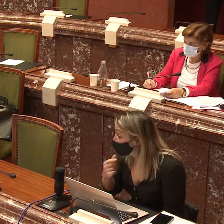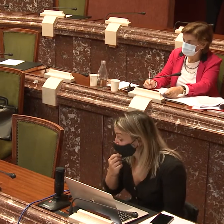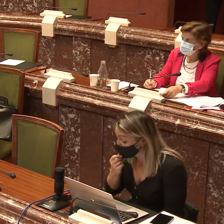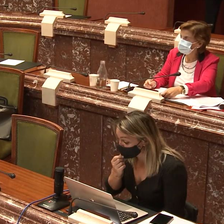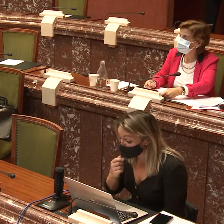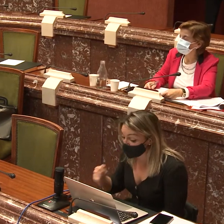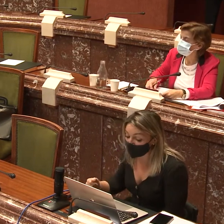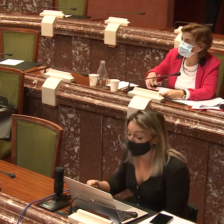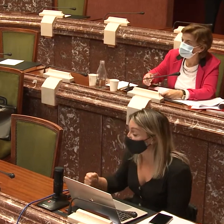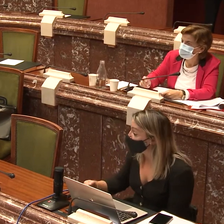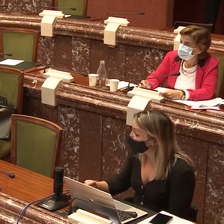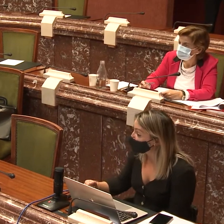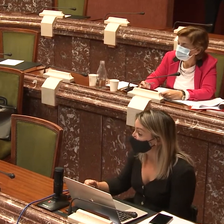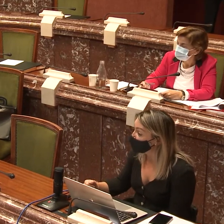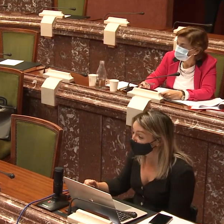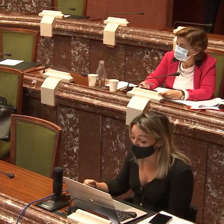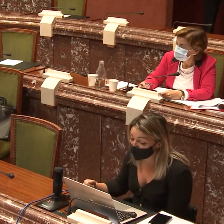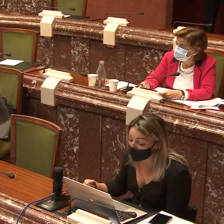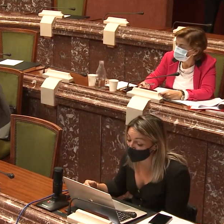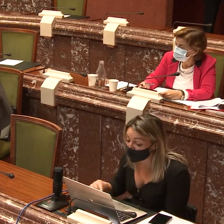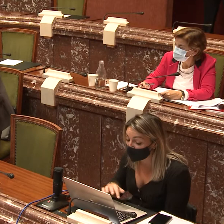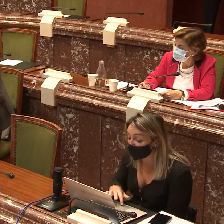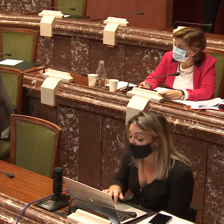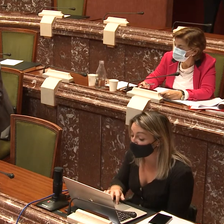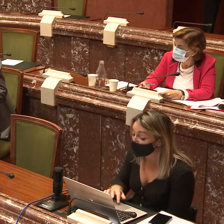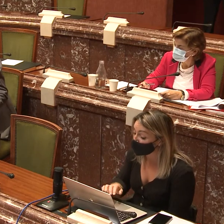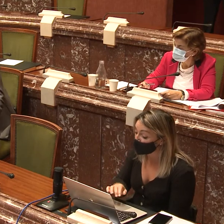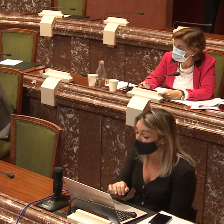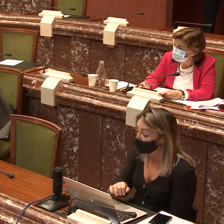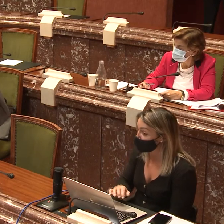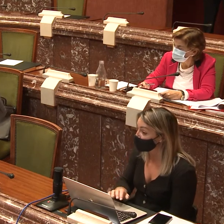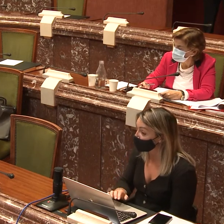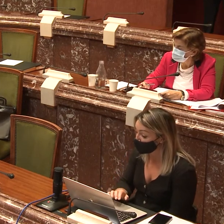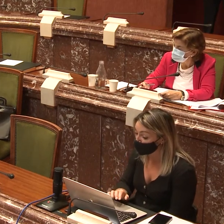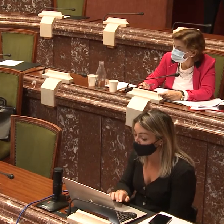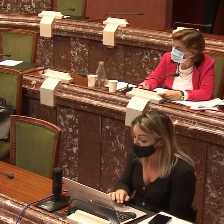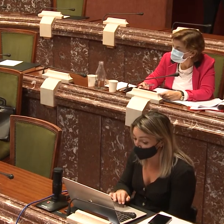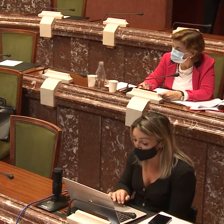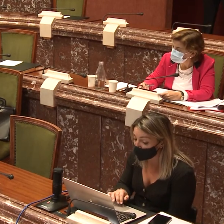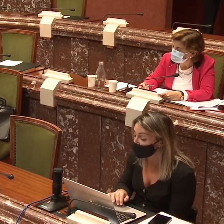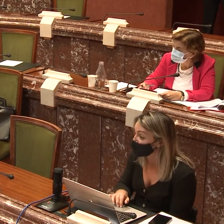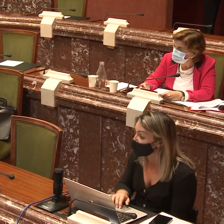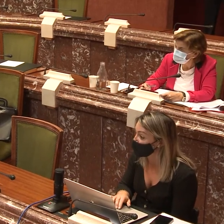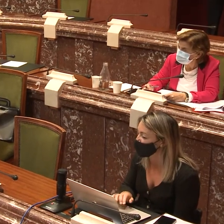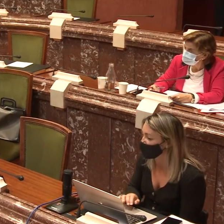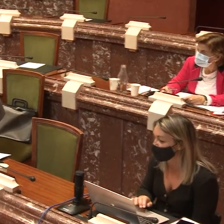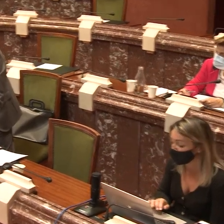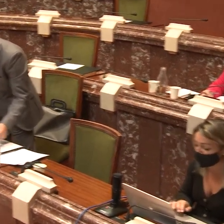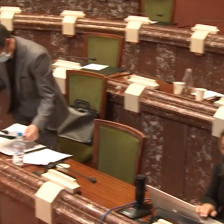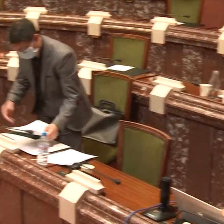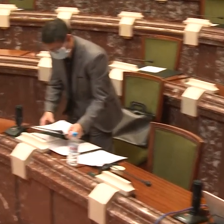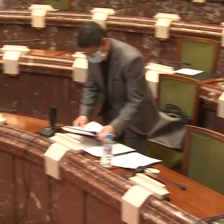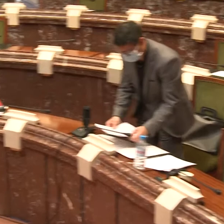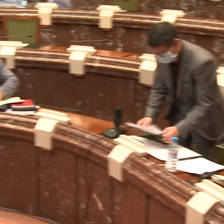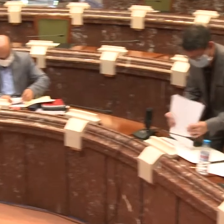pasamos al turno general de intervenciones de los diferentes grupos políticos y, primer lugar, tiene la palabra del Grupo Parlamentario Socialista, la señora Martínez